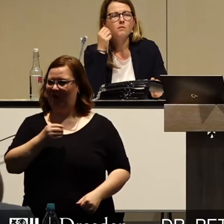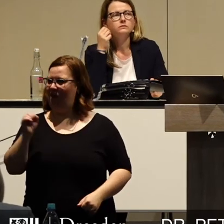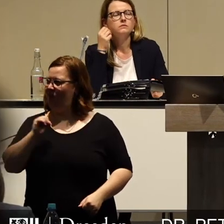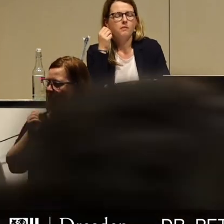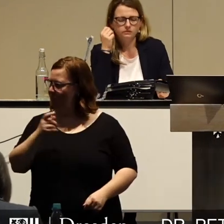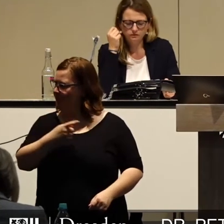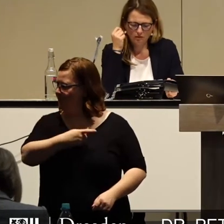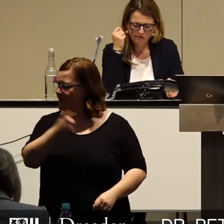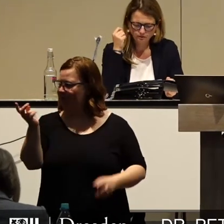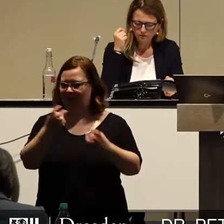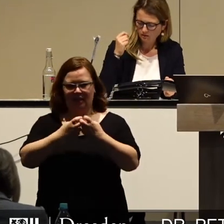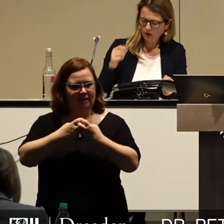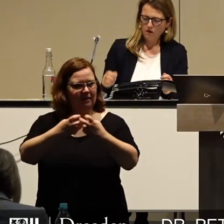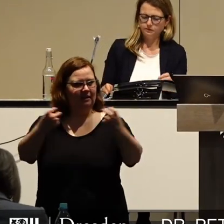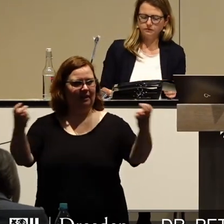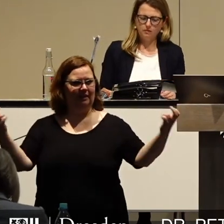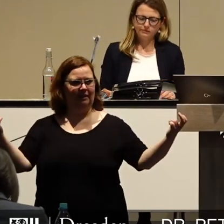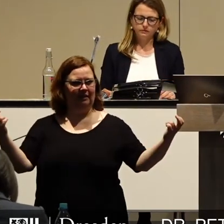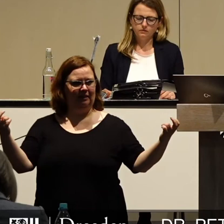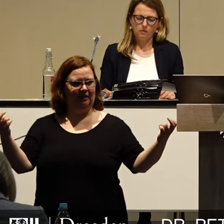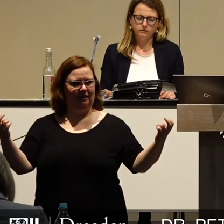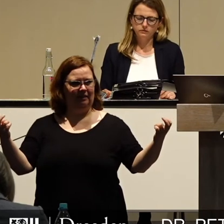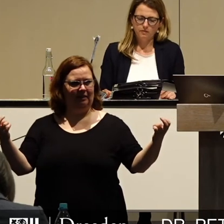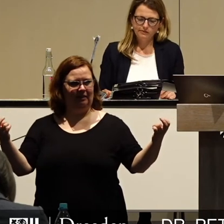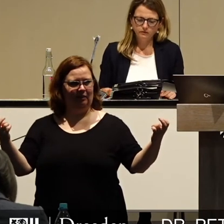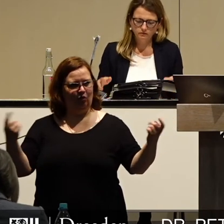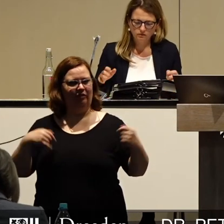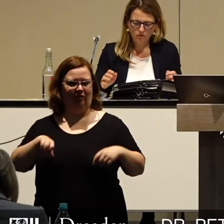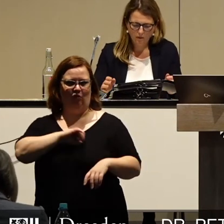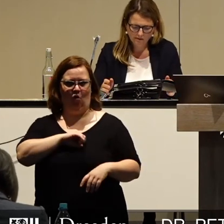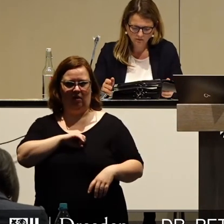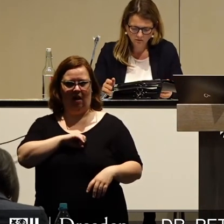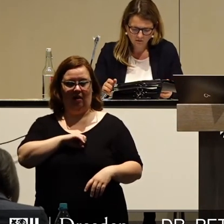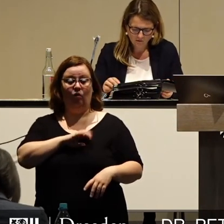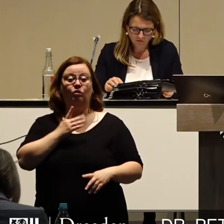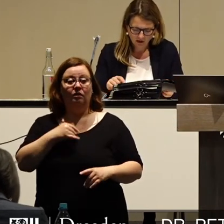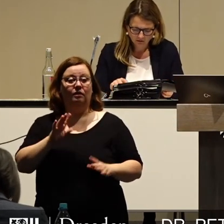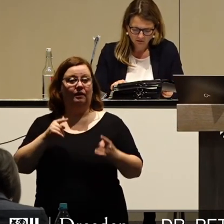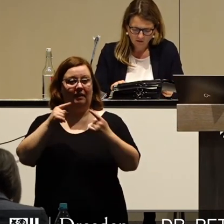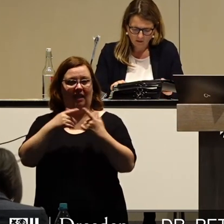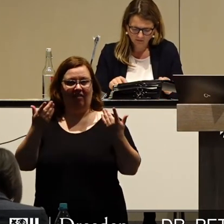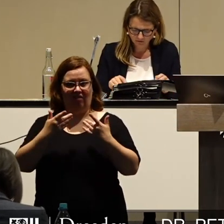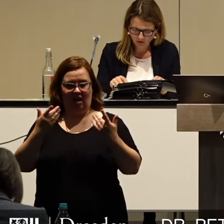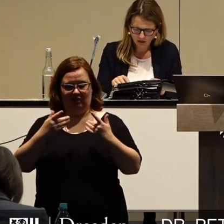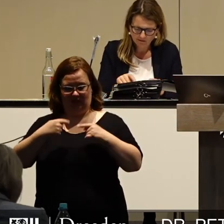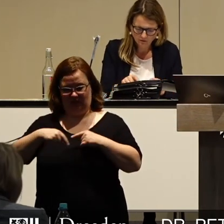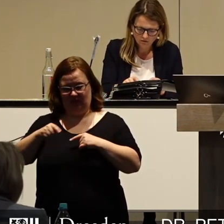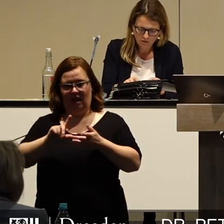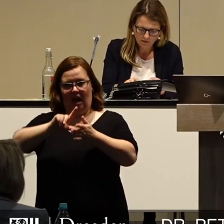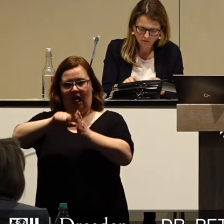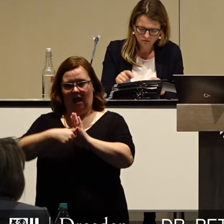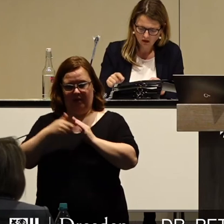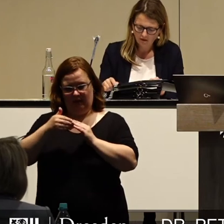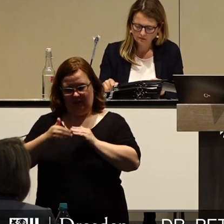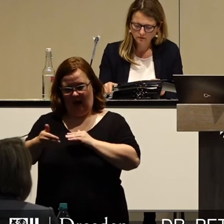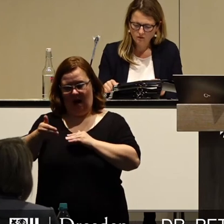hier oder zumindest die allermeisten von uns, das ist gut. Mit dem Grundvertrauen, dass wir in weniger als einem halben Jahr